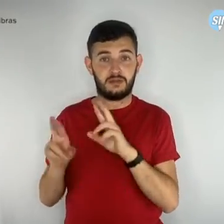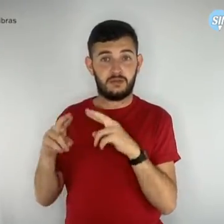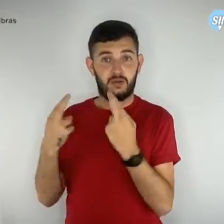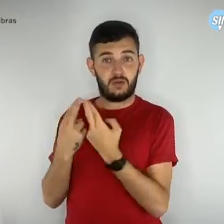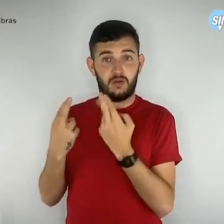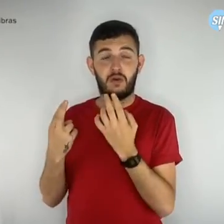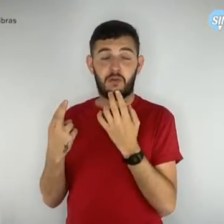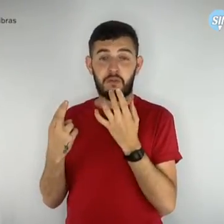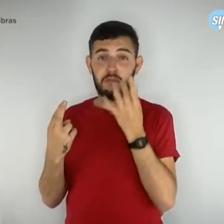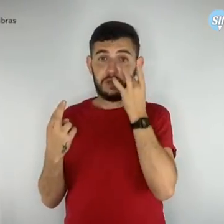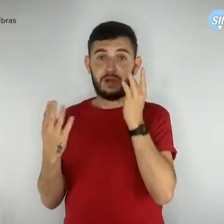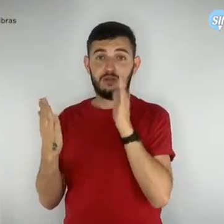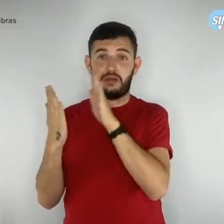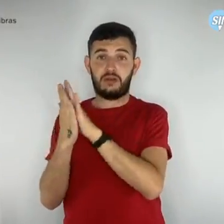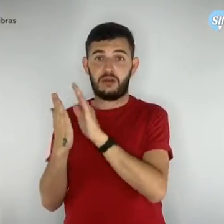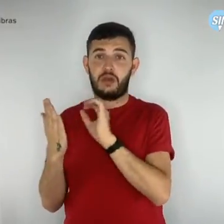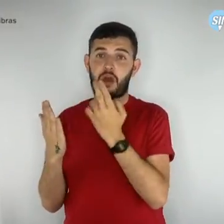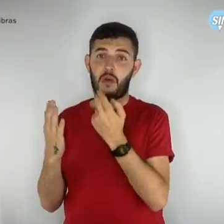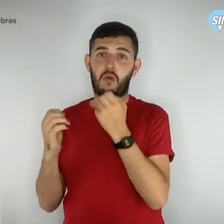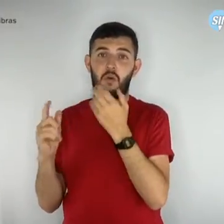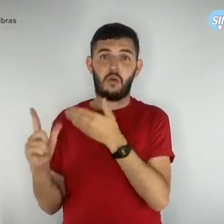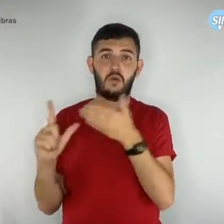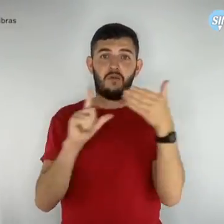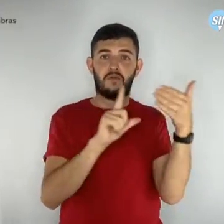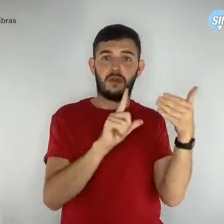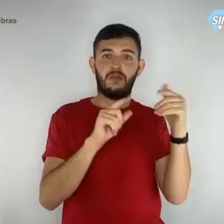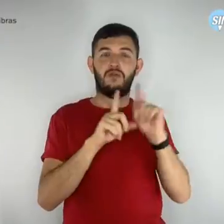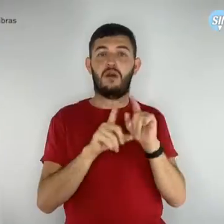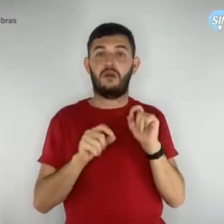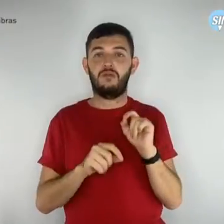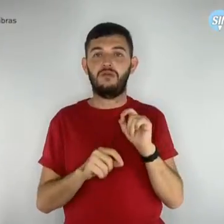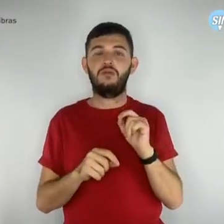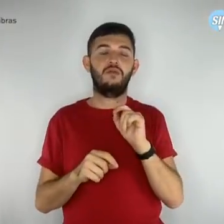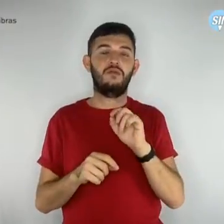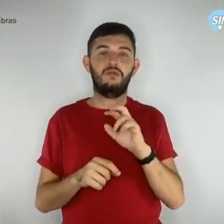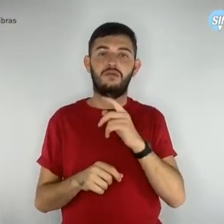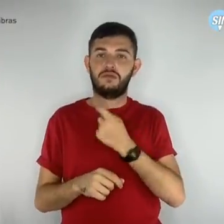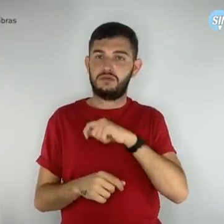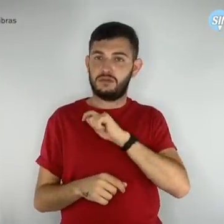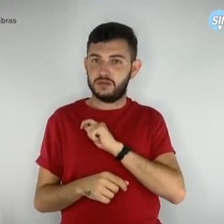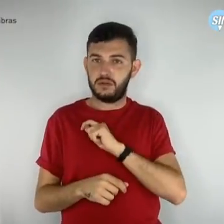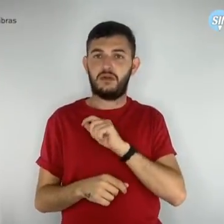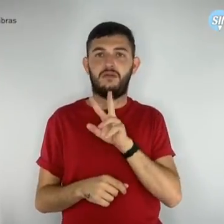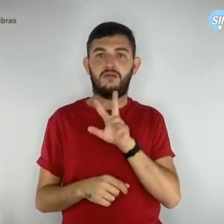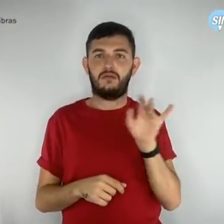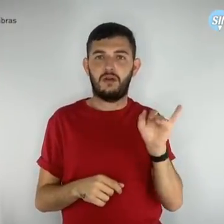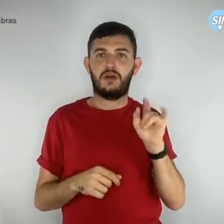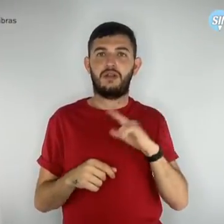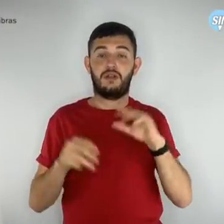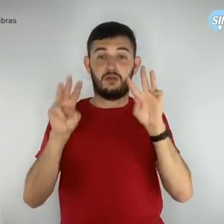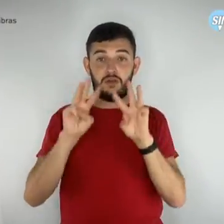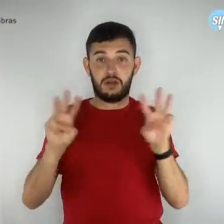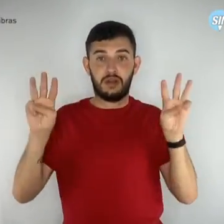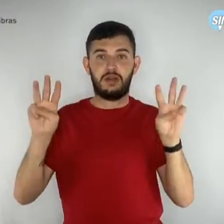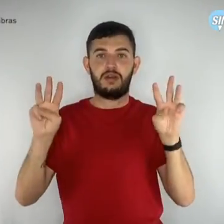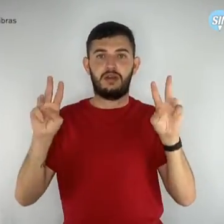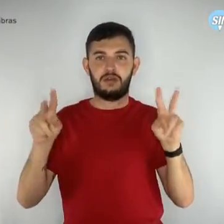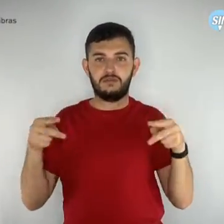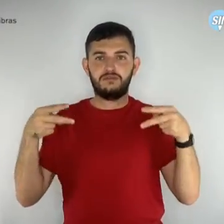delegado sindical deverá acessar o link disponibilizado pelo SimproDF, preencher os campos